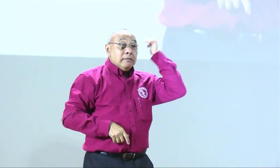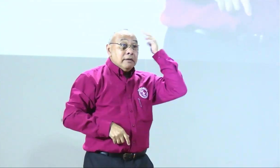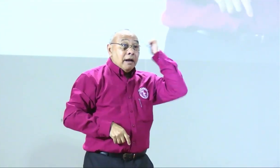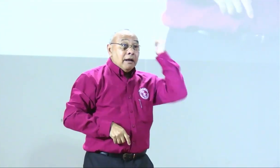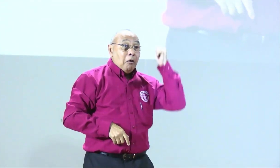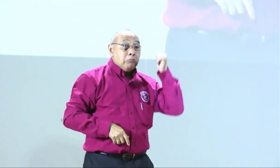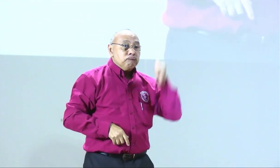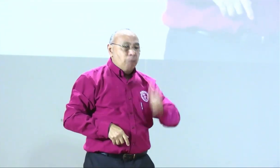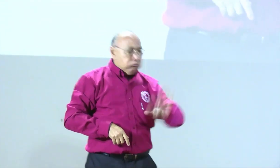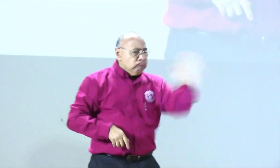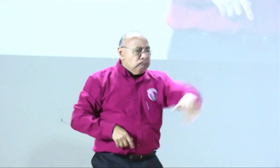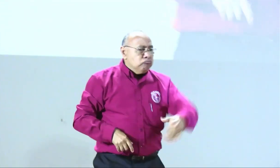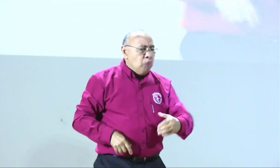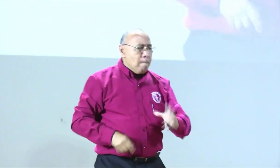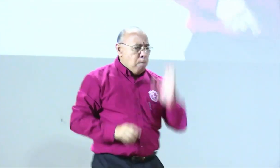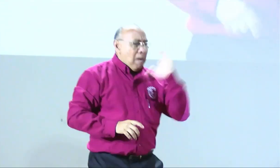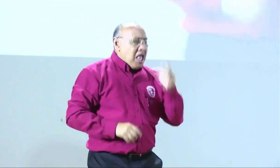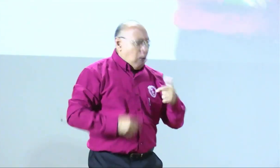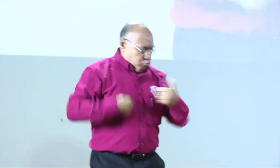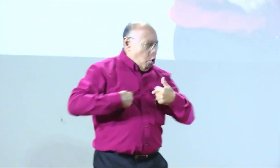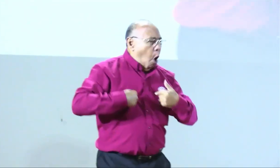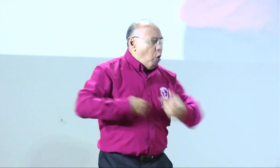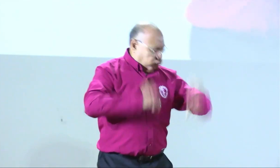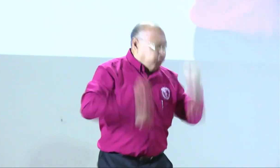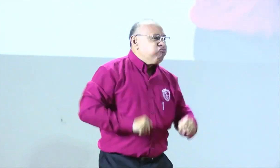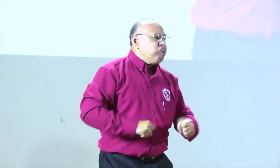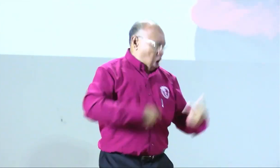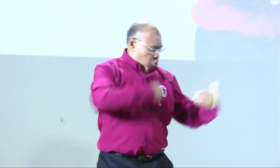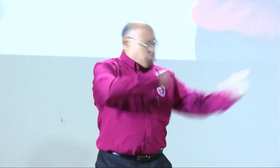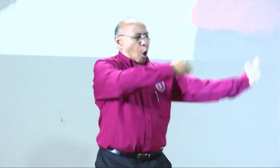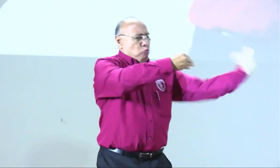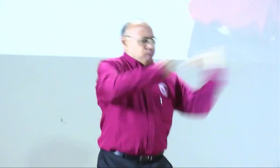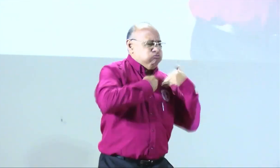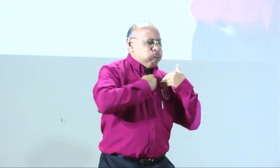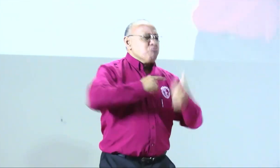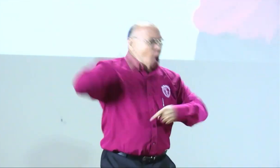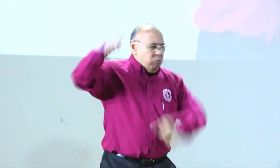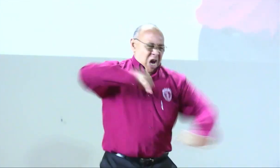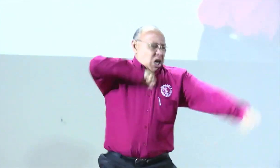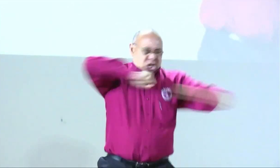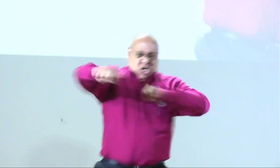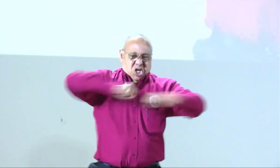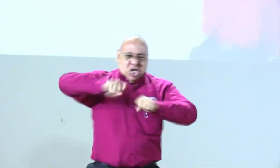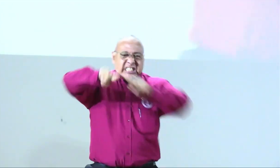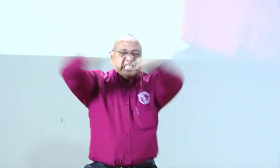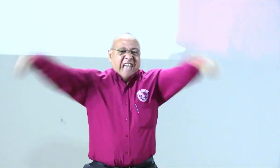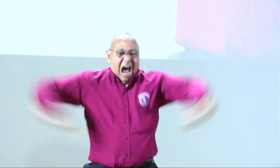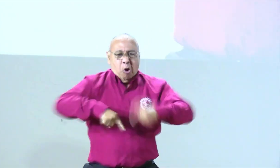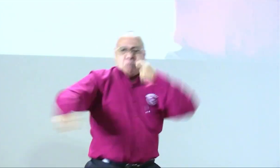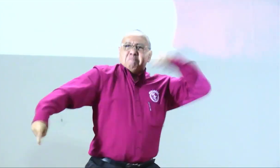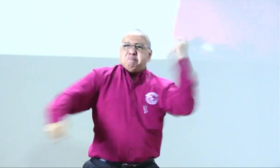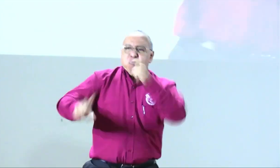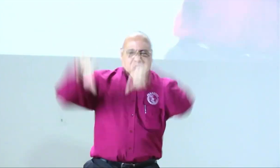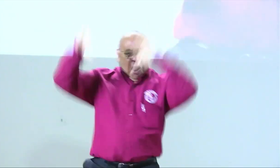asociaciones también están allí para que les apoyen por ejemplo el papá de Juan David dijo venga yo